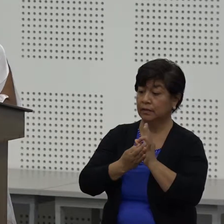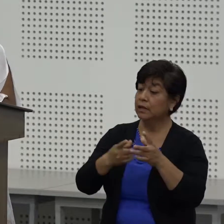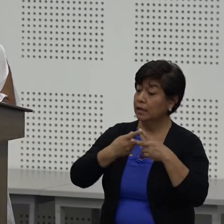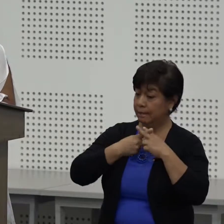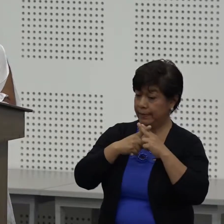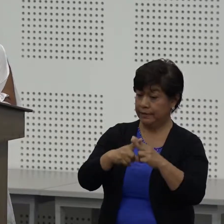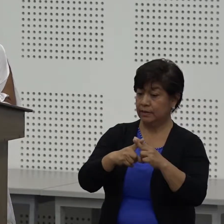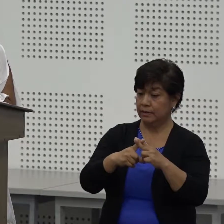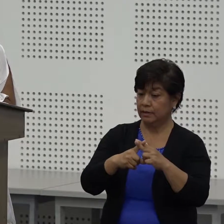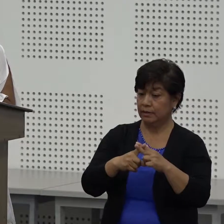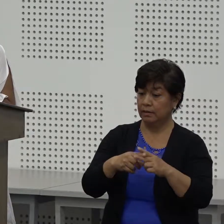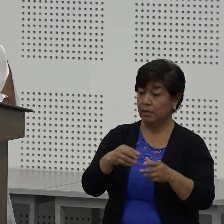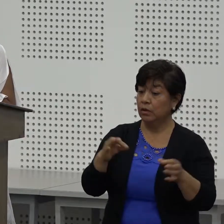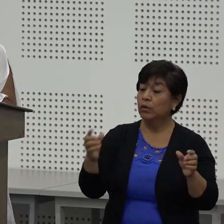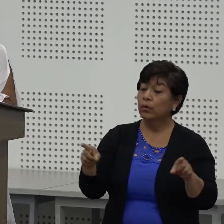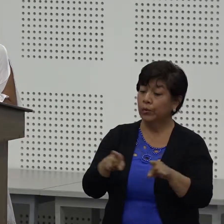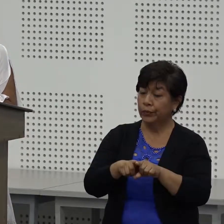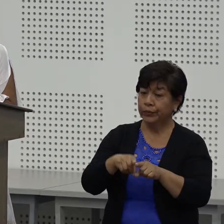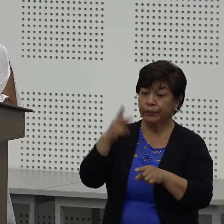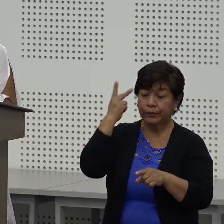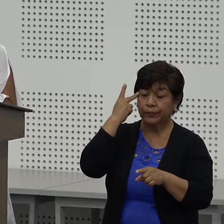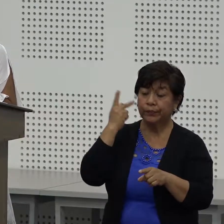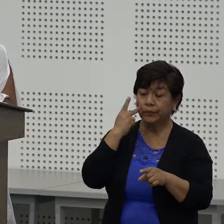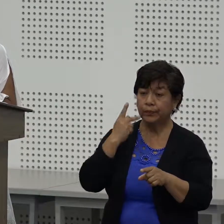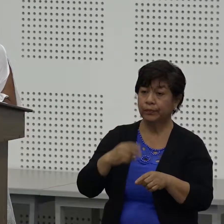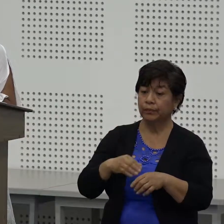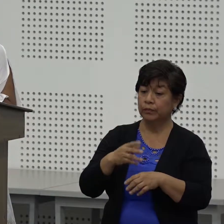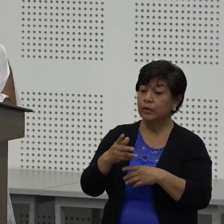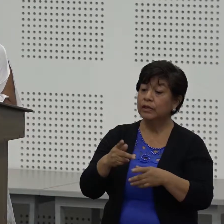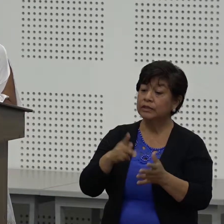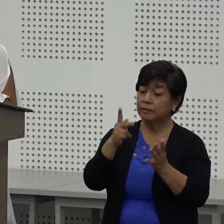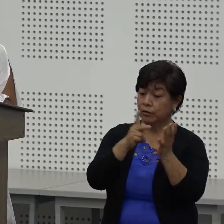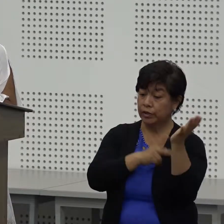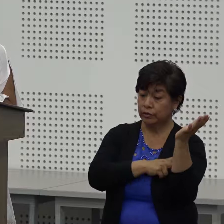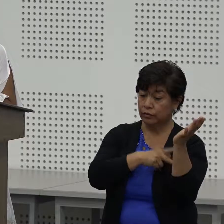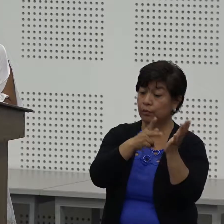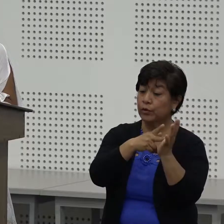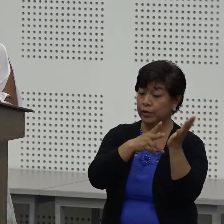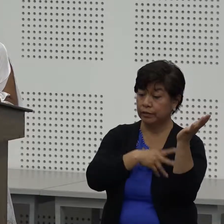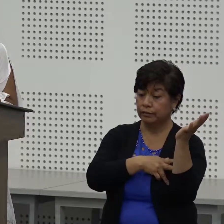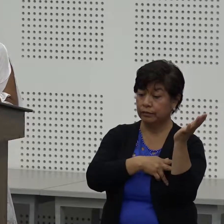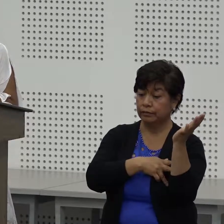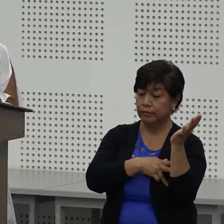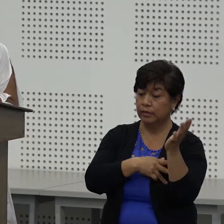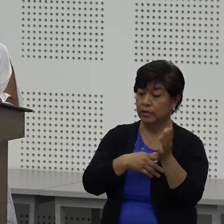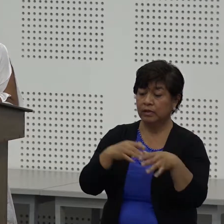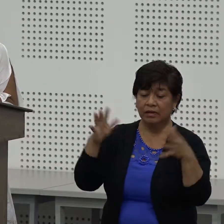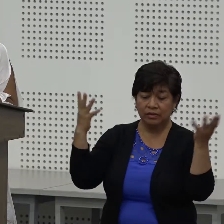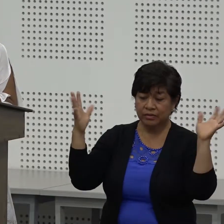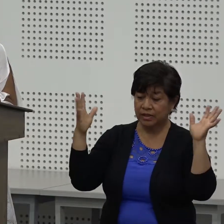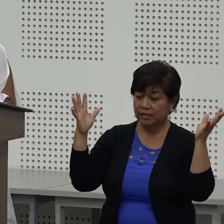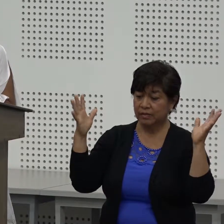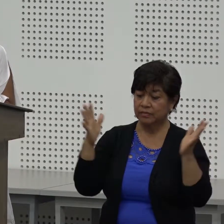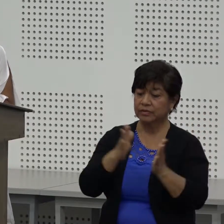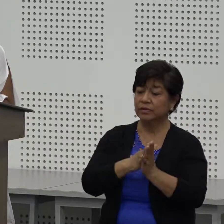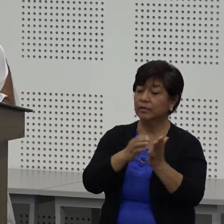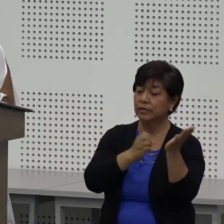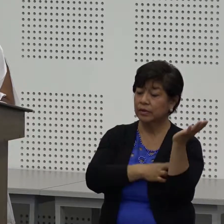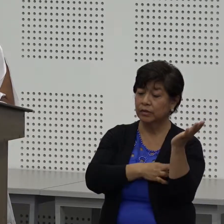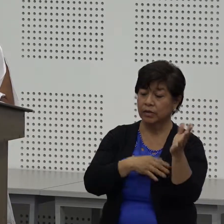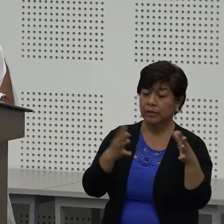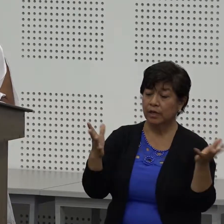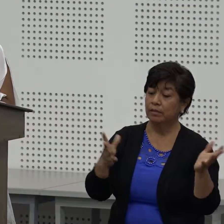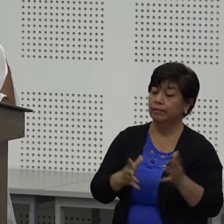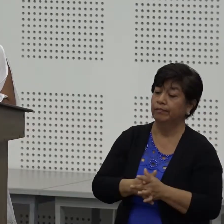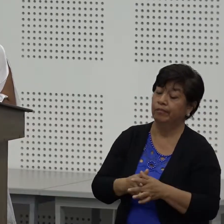empezaba junto a los padres de familia un proyecto pero era eso un proyecto que no sabíamos si llegaría a buen